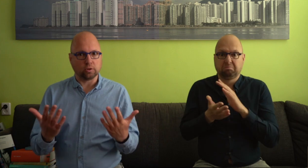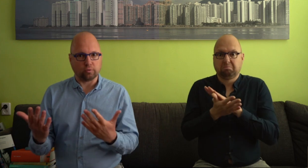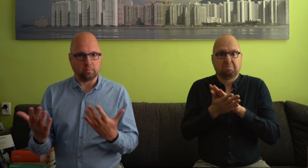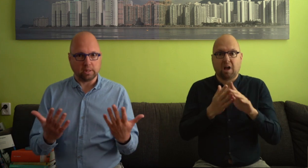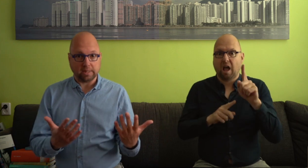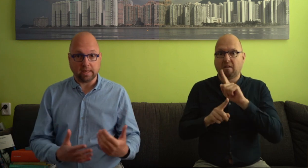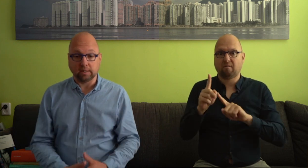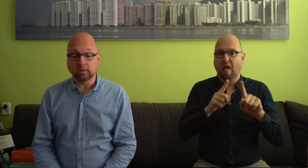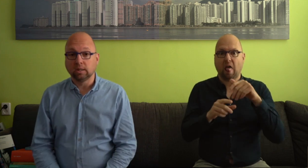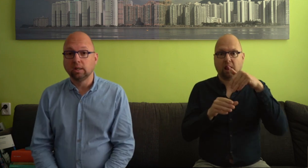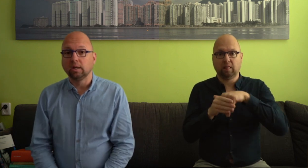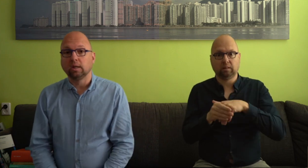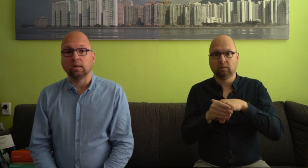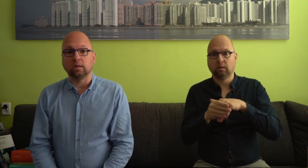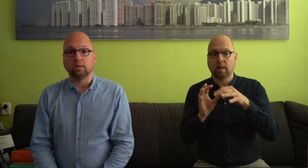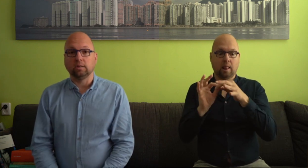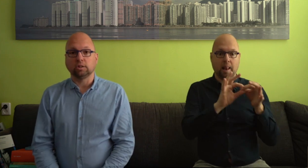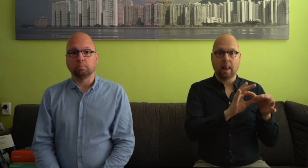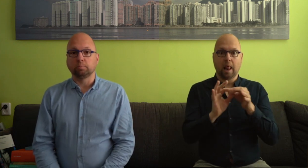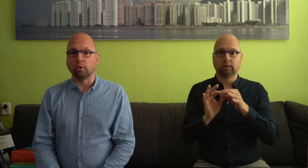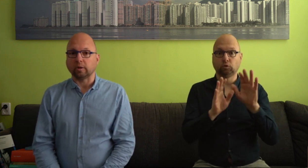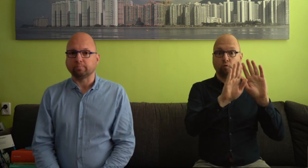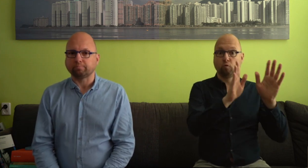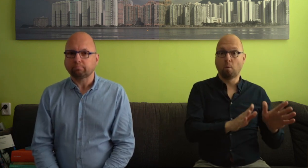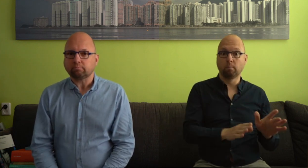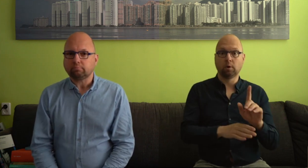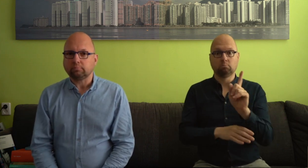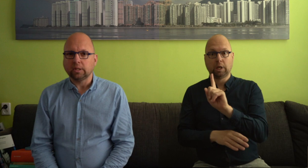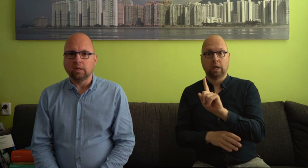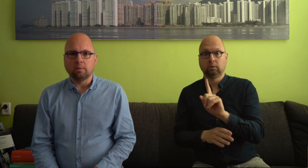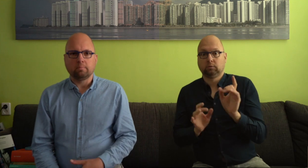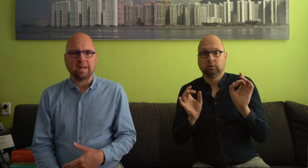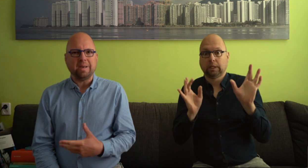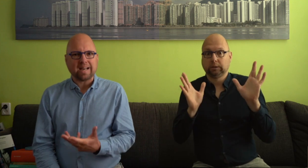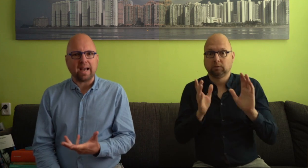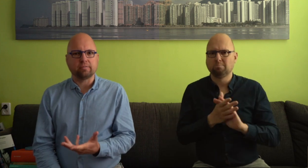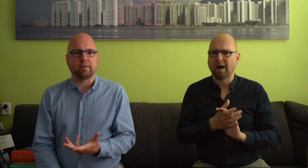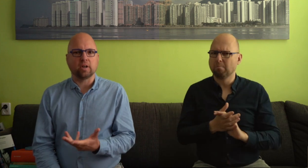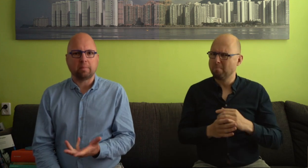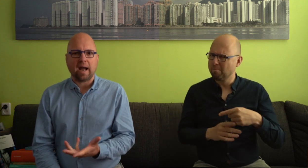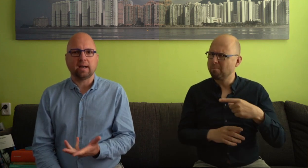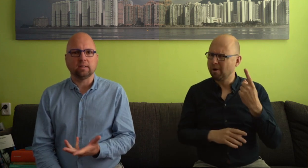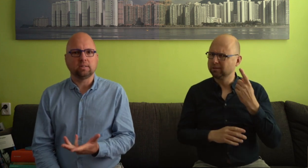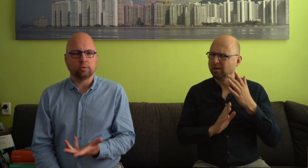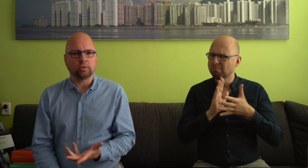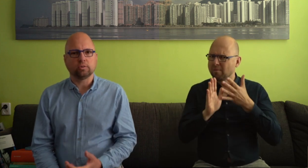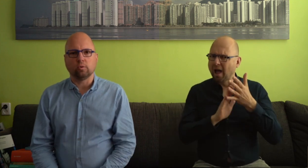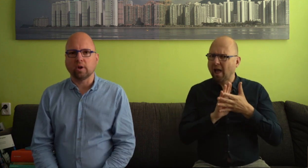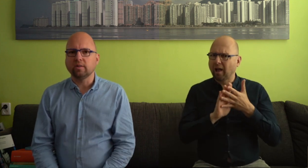tussen de vorm en de betekenis is te bespeuren. Maar de meerderheid van de gebaren, en dat zien we dus onder